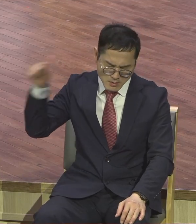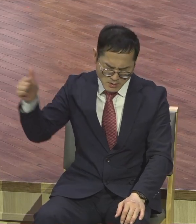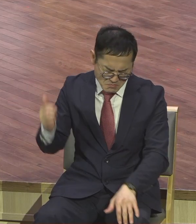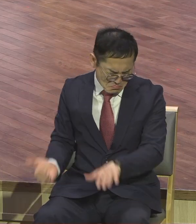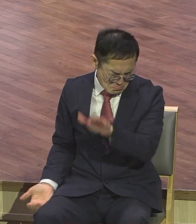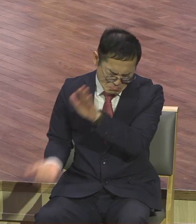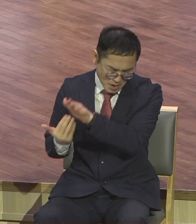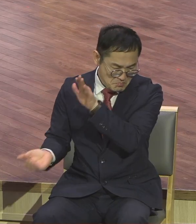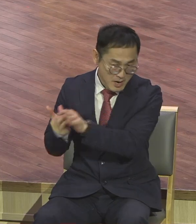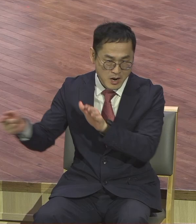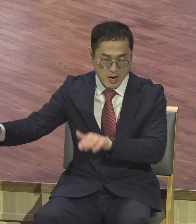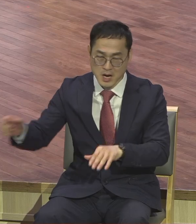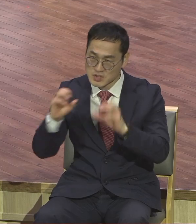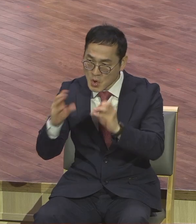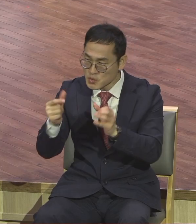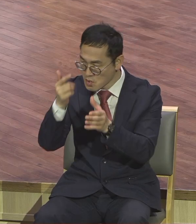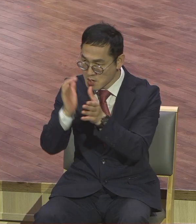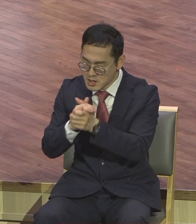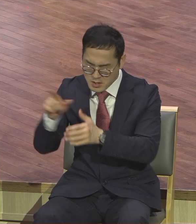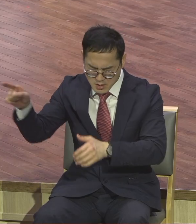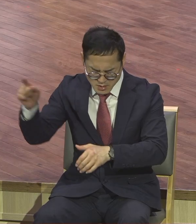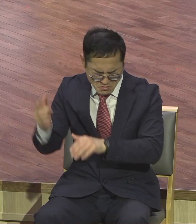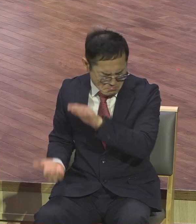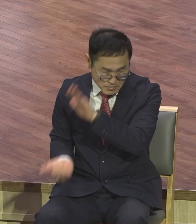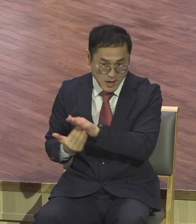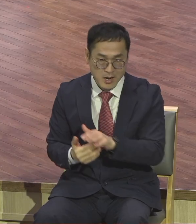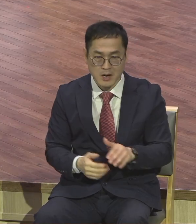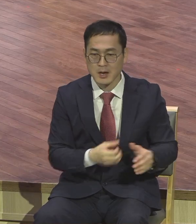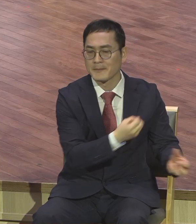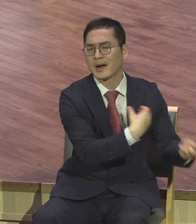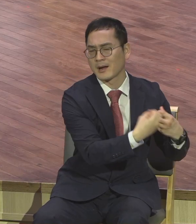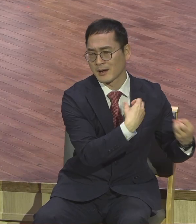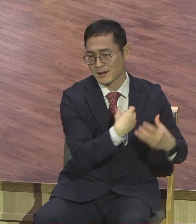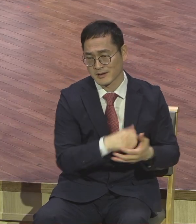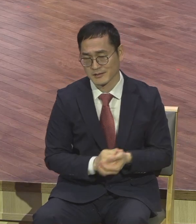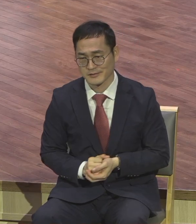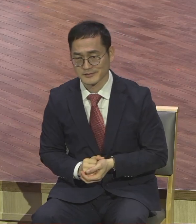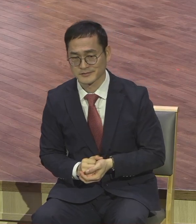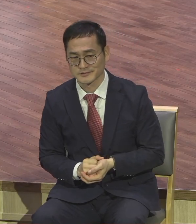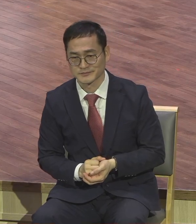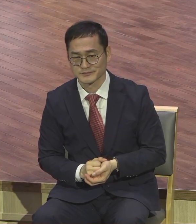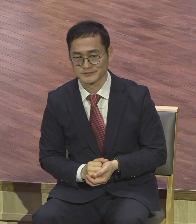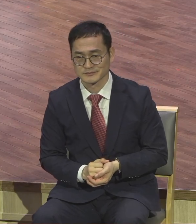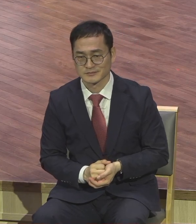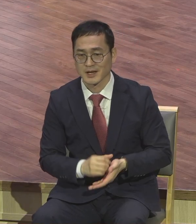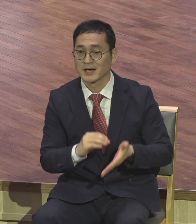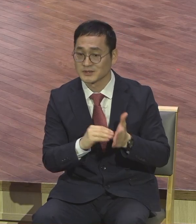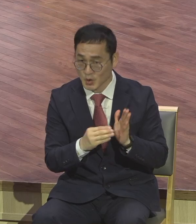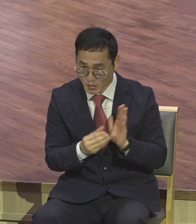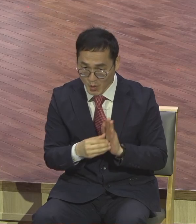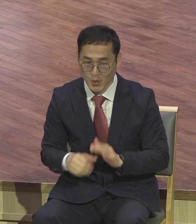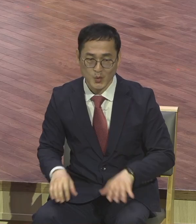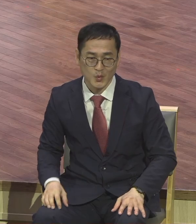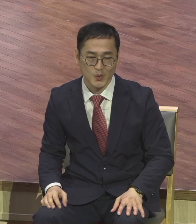무슨 말이에요? 여러분 한 사람이요 정말로 그렇게 제사로 서게 되면 여러분